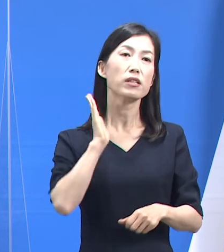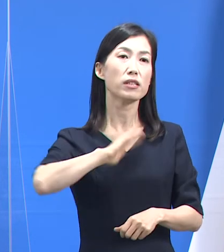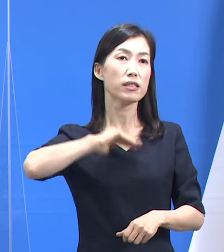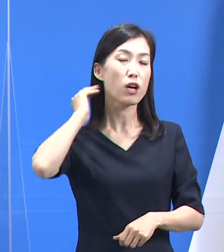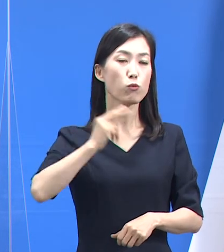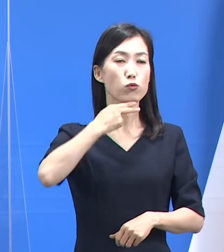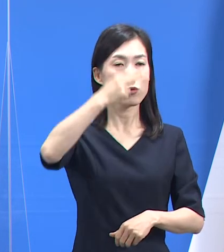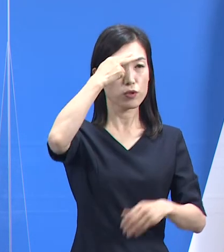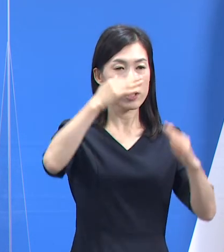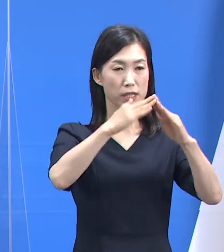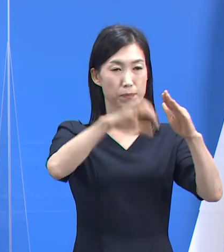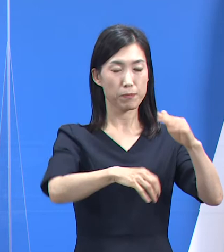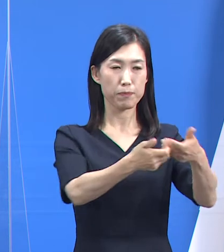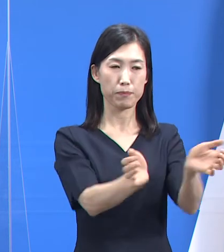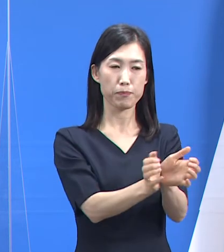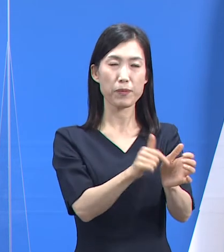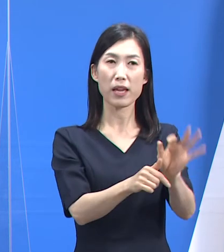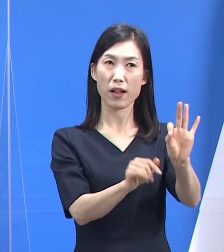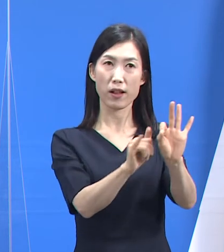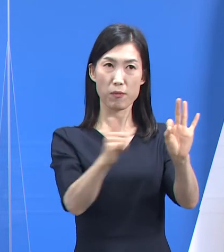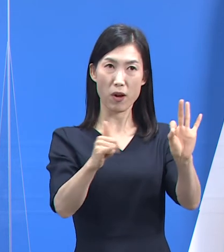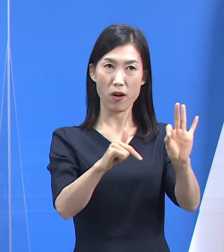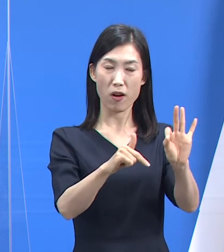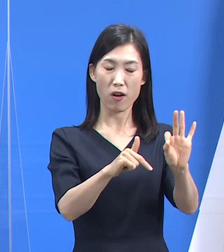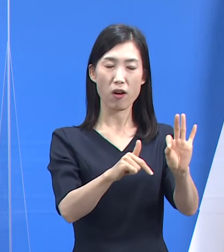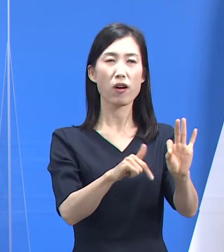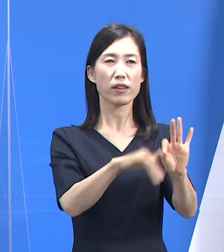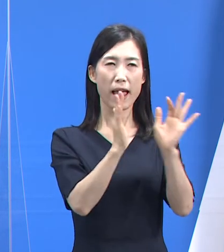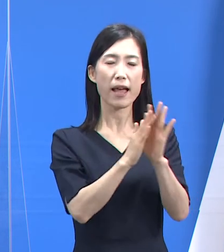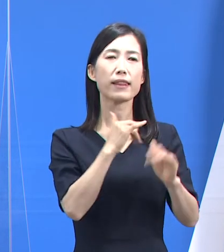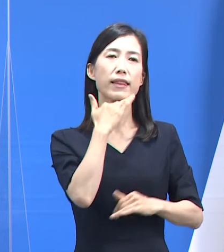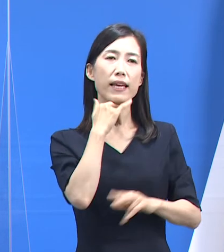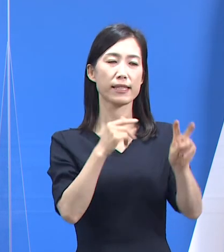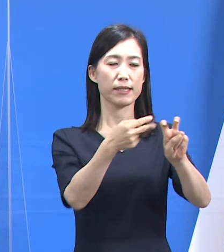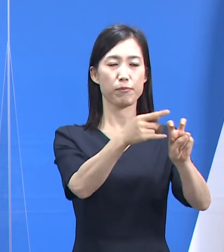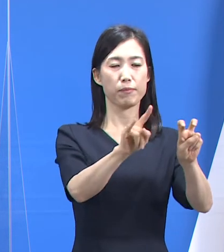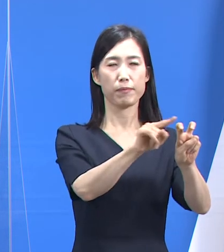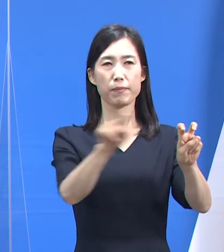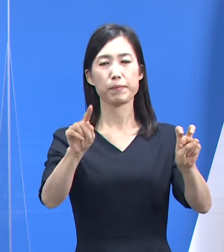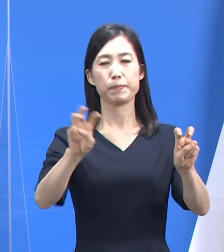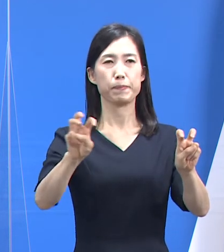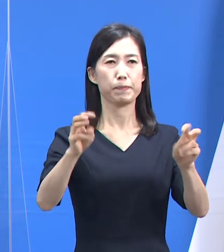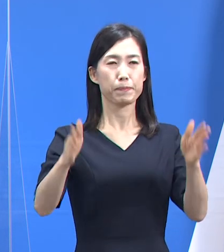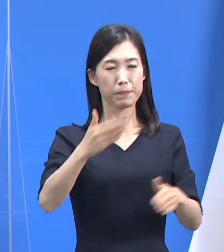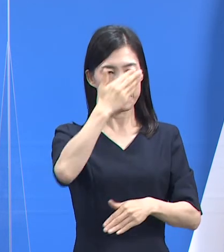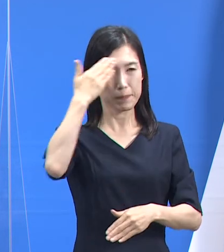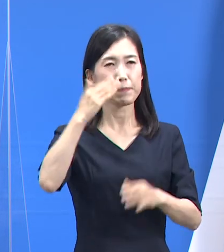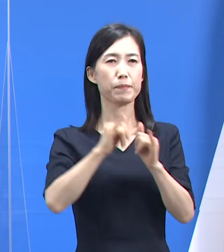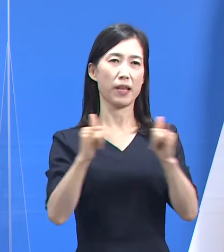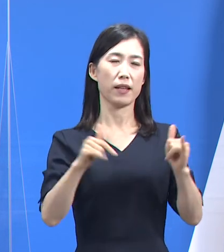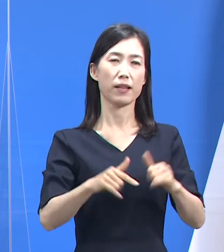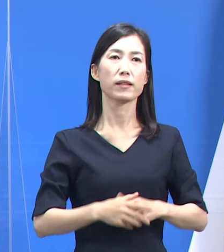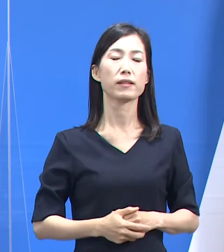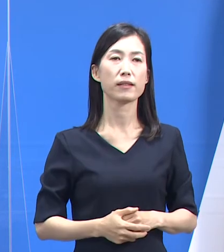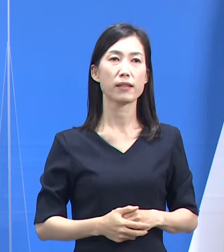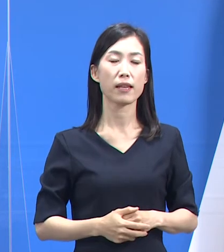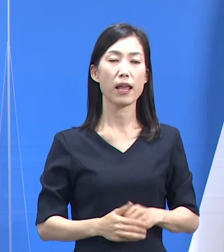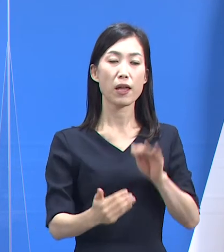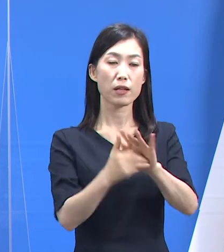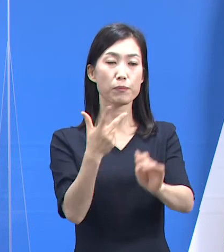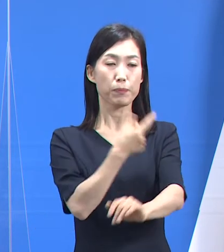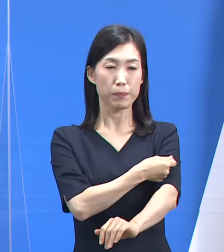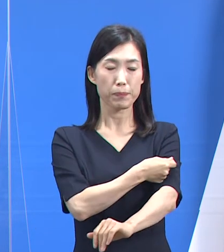관련 클러스터 확진자 10명은 모두 20에서 30대로 젊은 연령층입니다. 백신